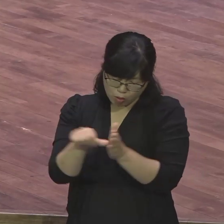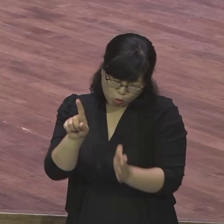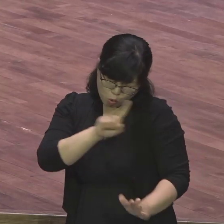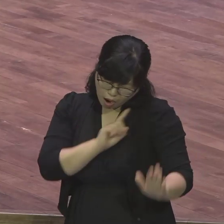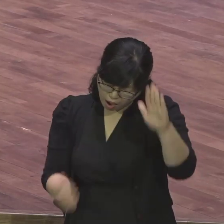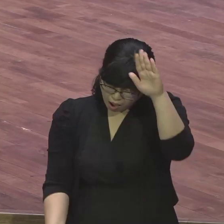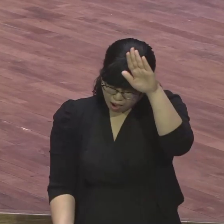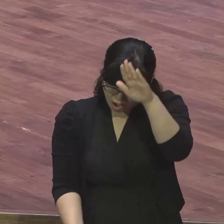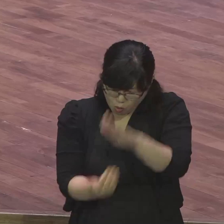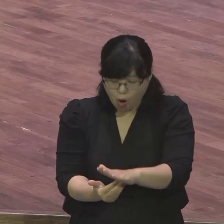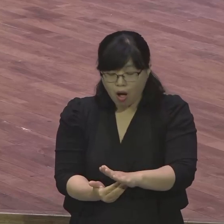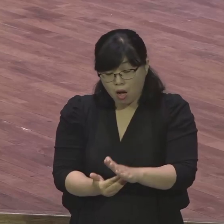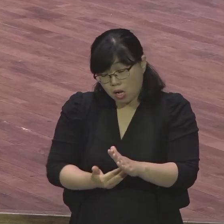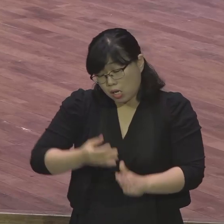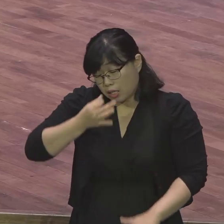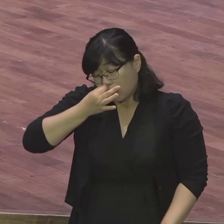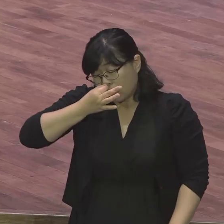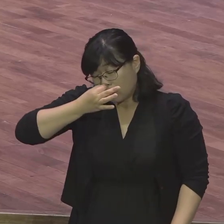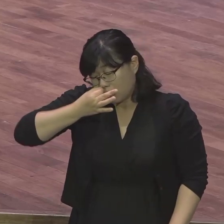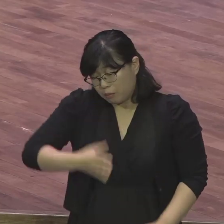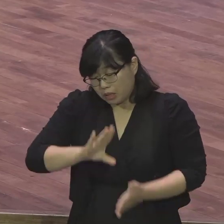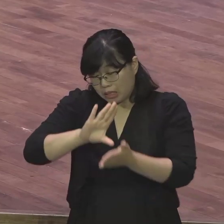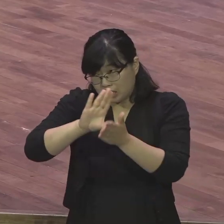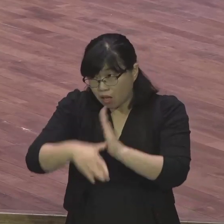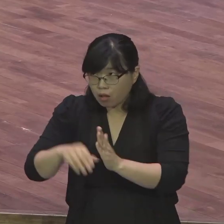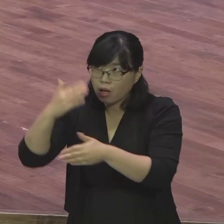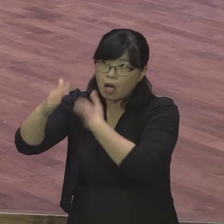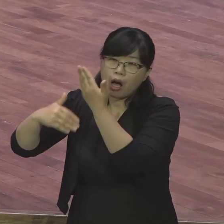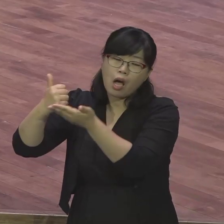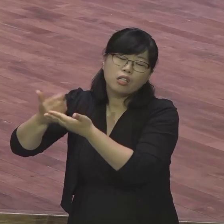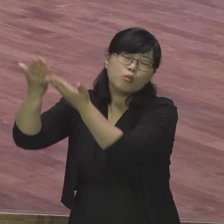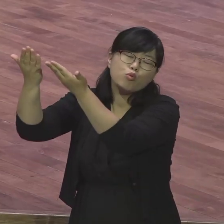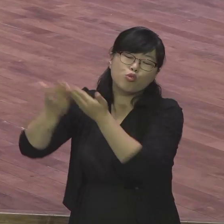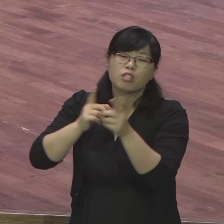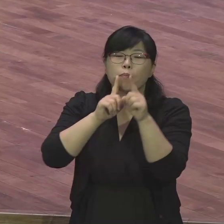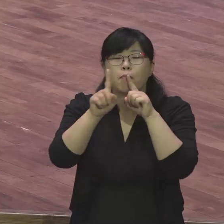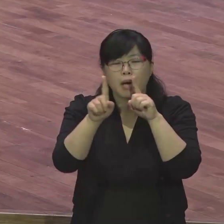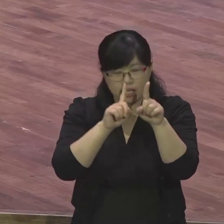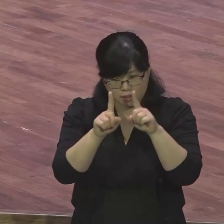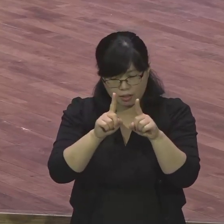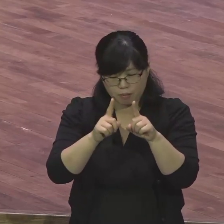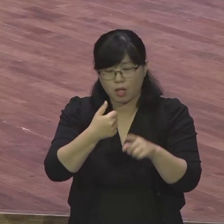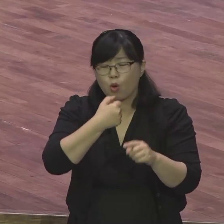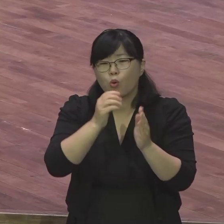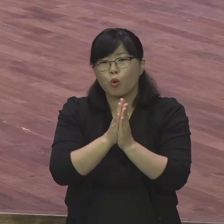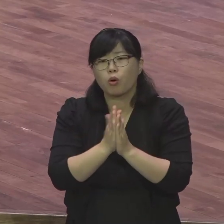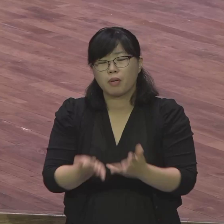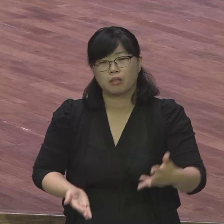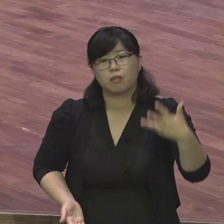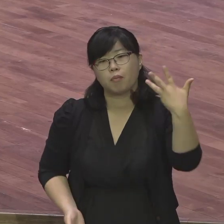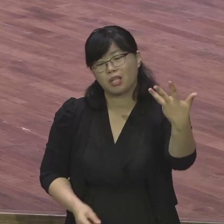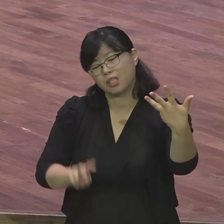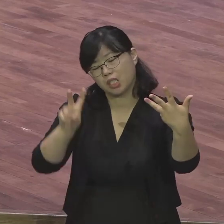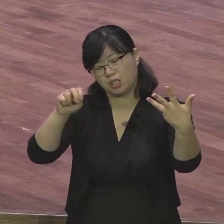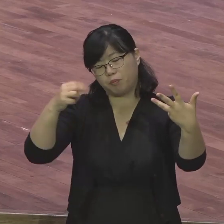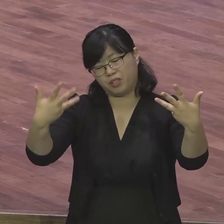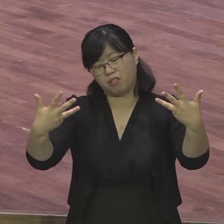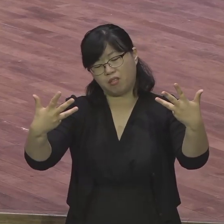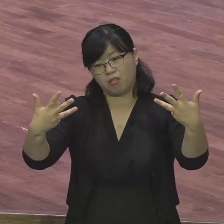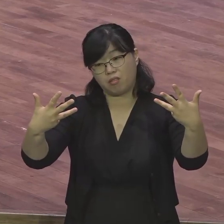고통스러운 그 시절에 하나님 제게 주신 말씀 로마서 8장 28절 모든 것을 합력하여